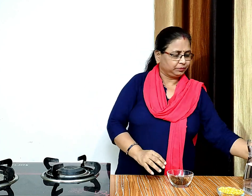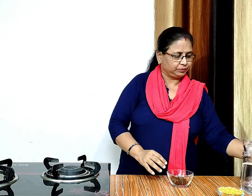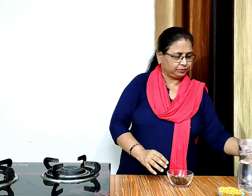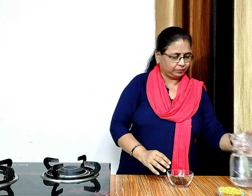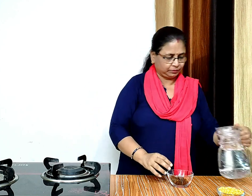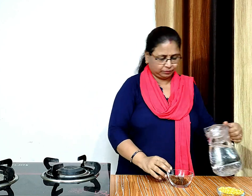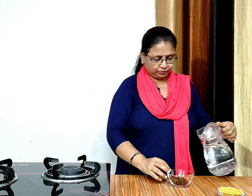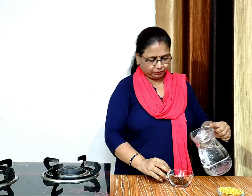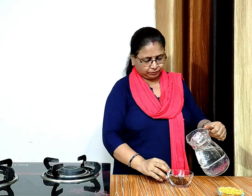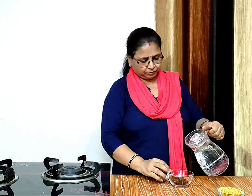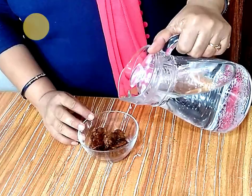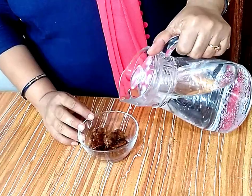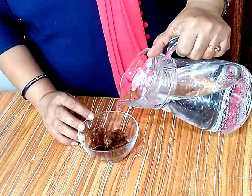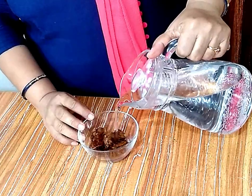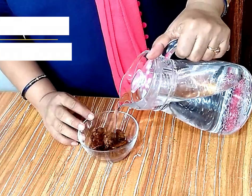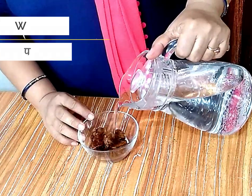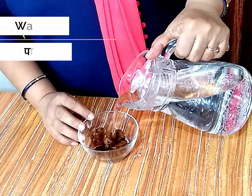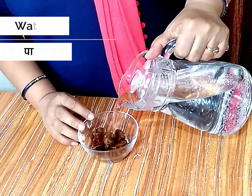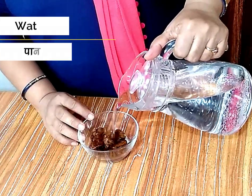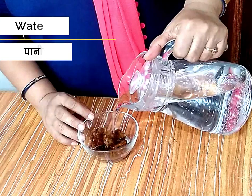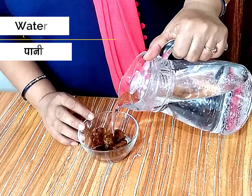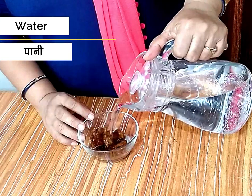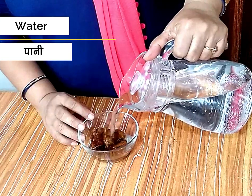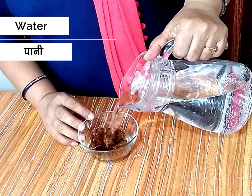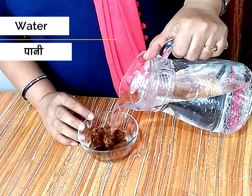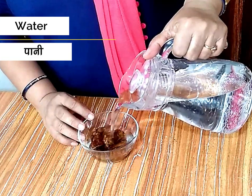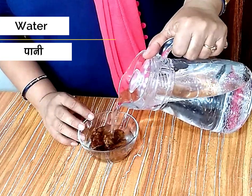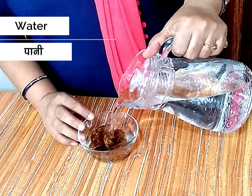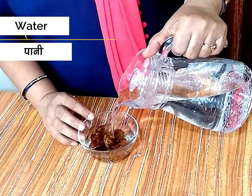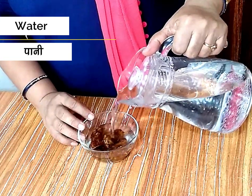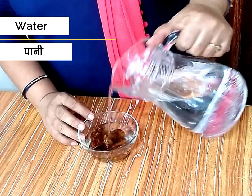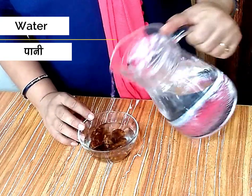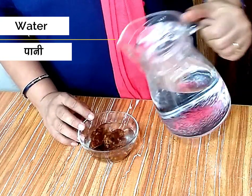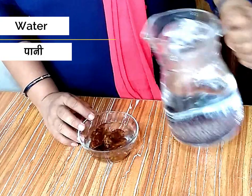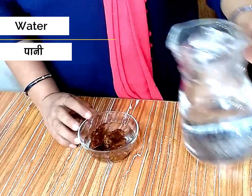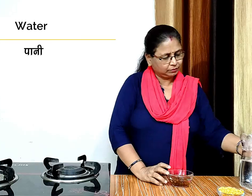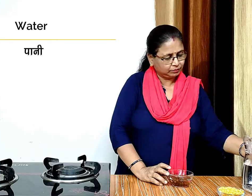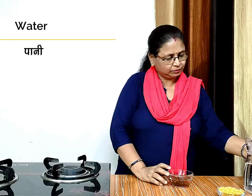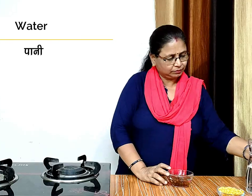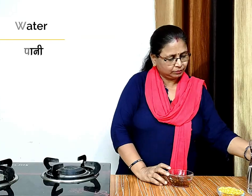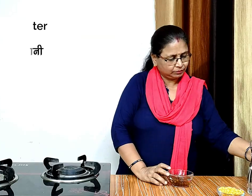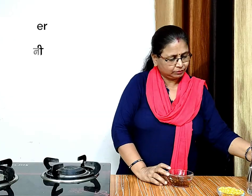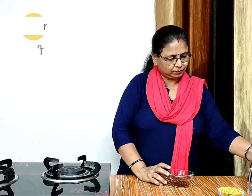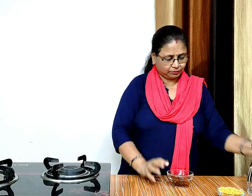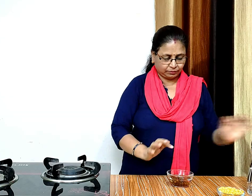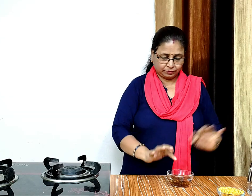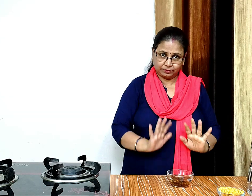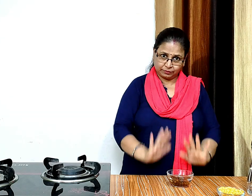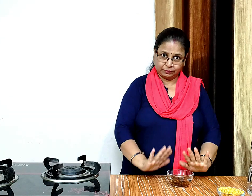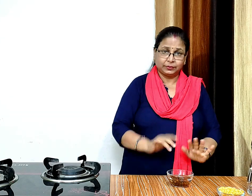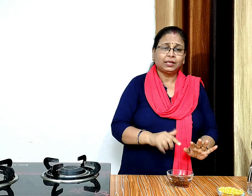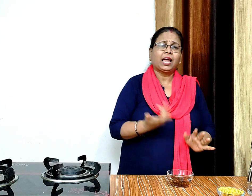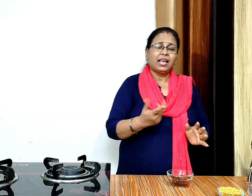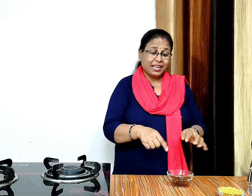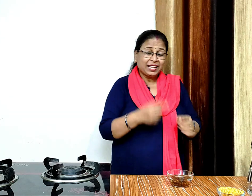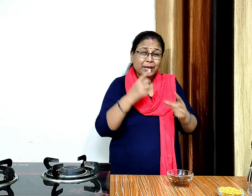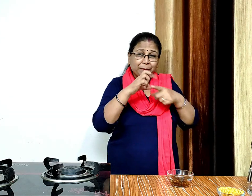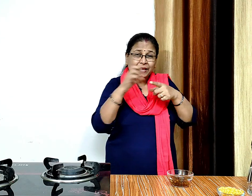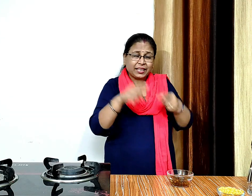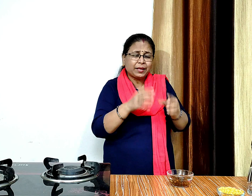हम याँ हम यह पानी में इसली